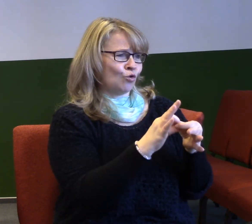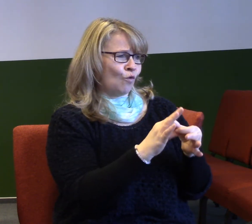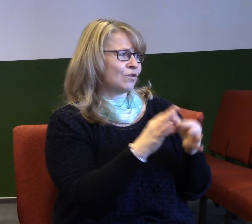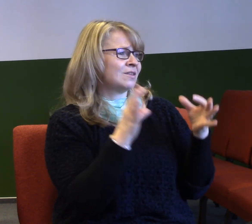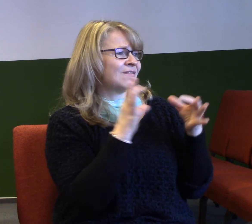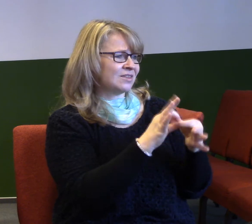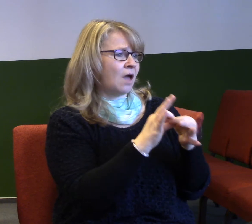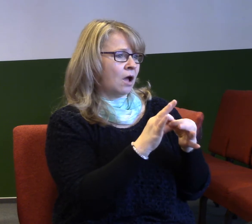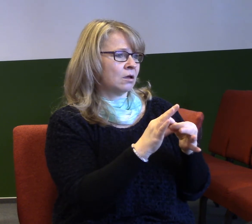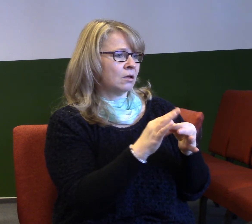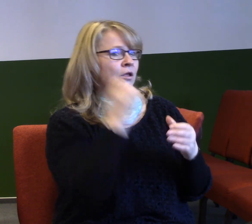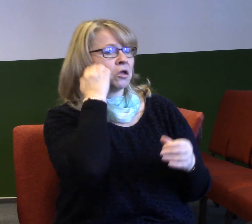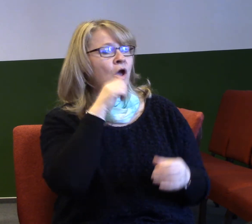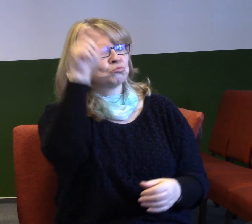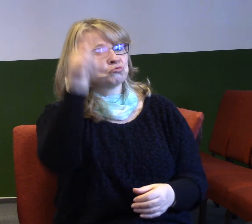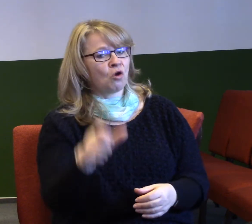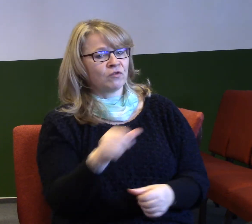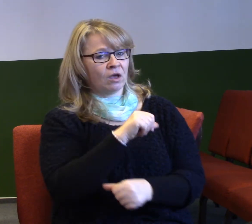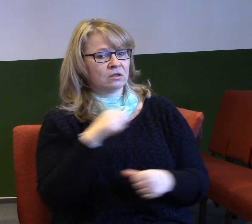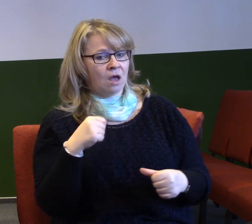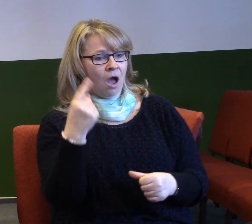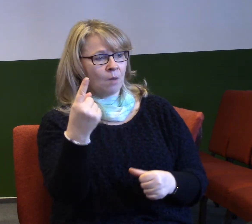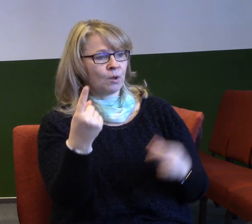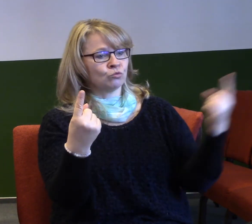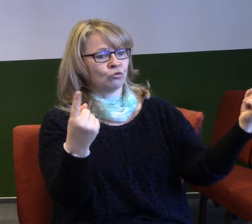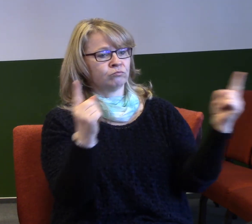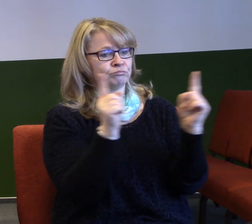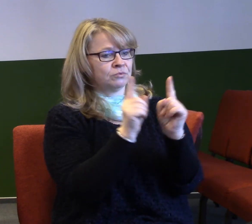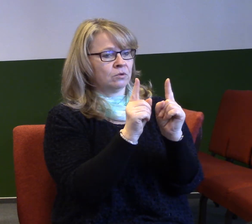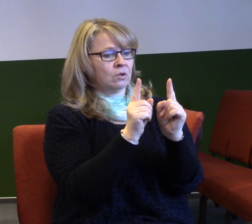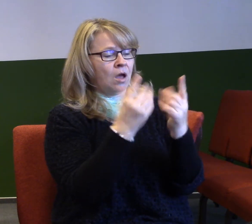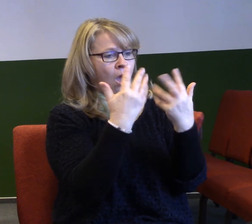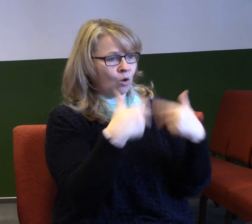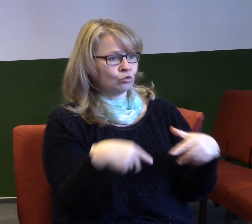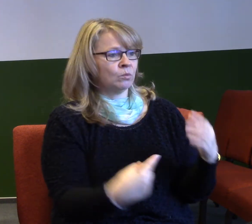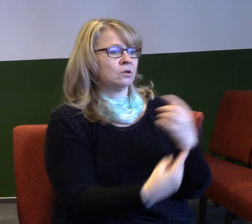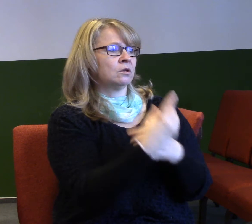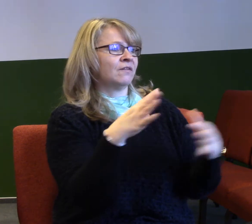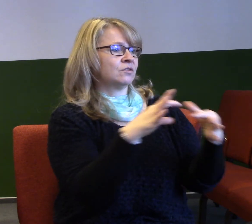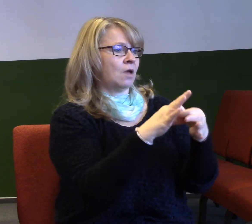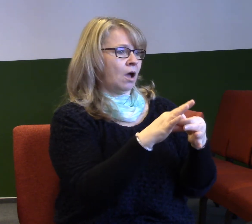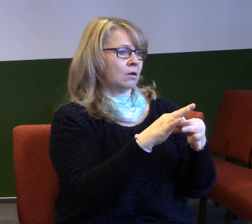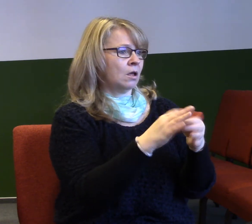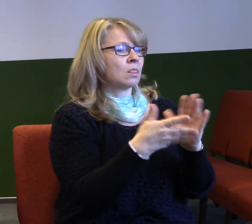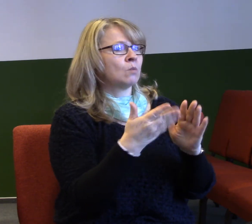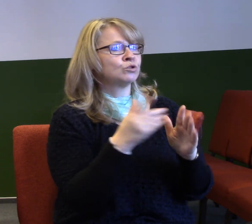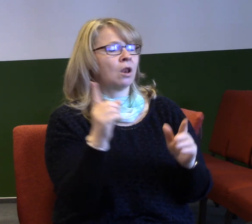o vztazích, že jo, vztah ke mně samotnému. Tam to začíná. No to boží slovo říká, že mám sebe milovat. Třeba jo, to je také zvláštní